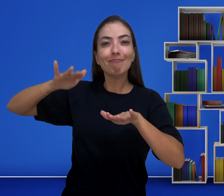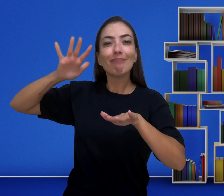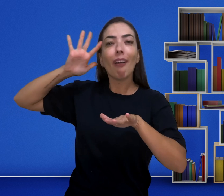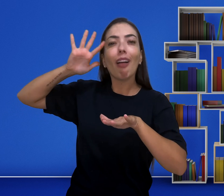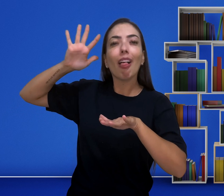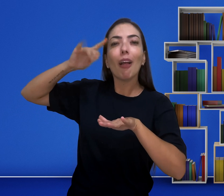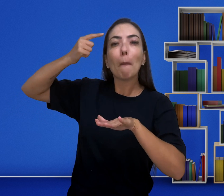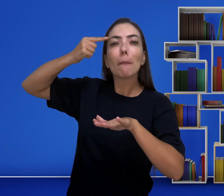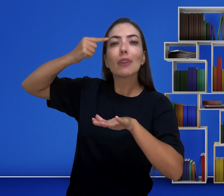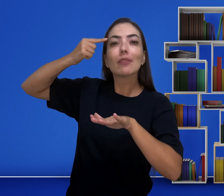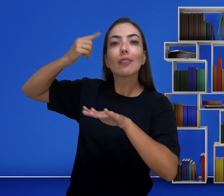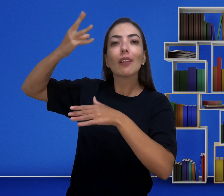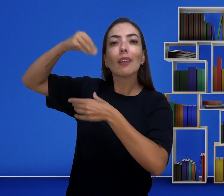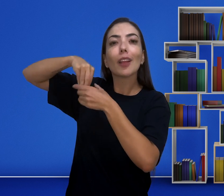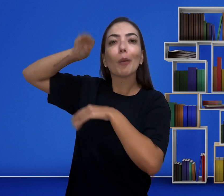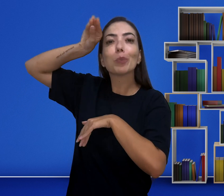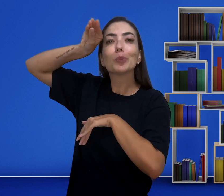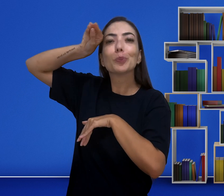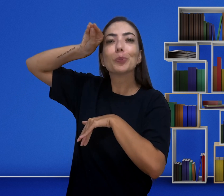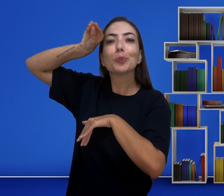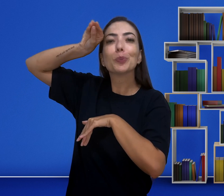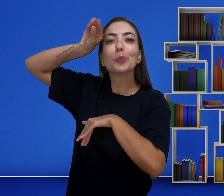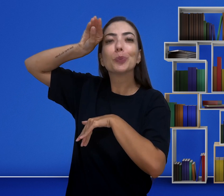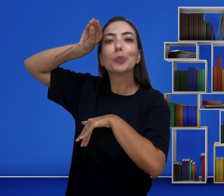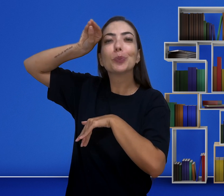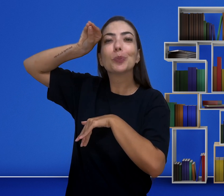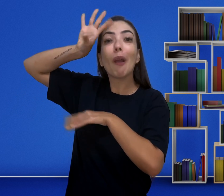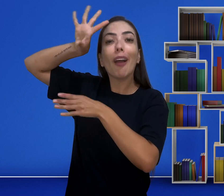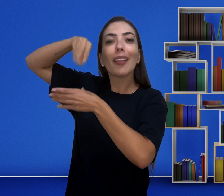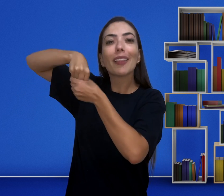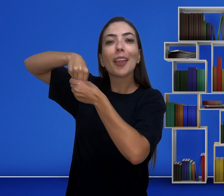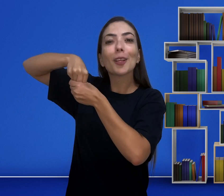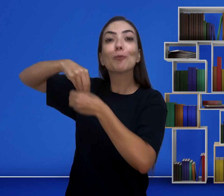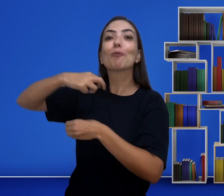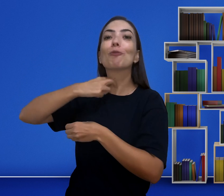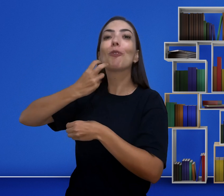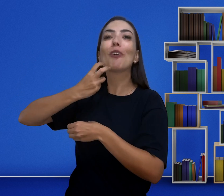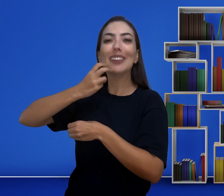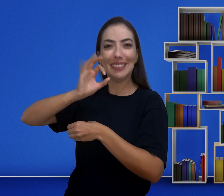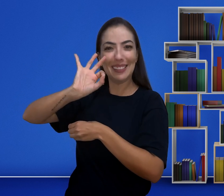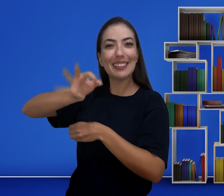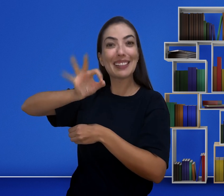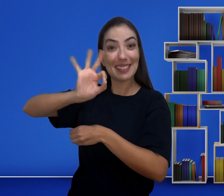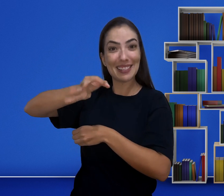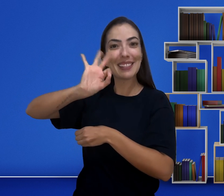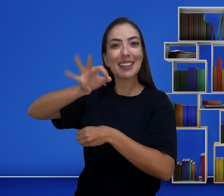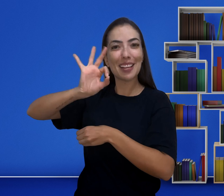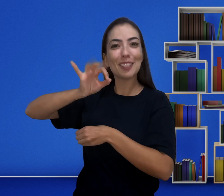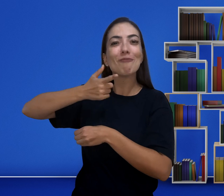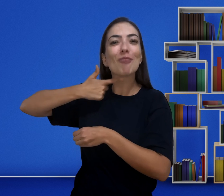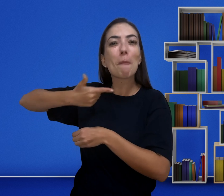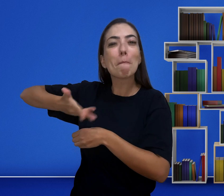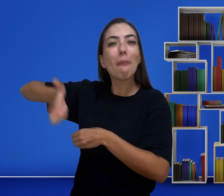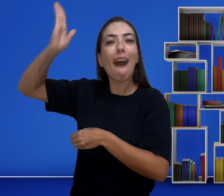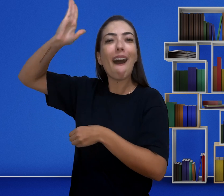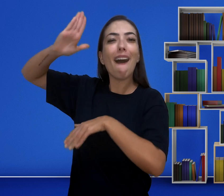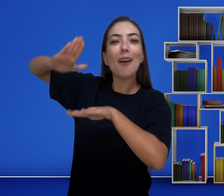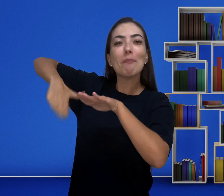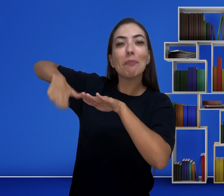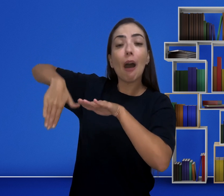Sonhando, oralizando, ouvindo a sua própria voz, correto? Ai, que vontade de ir à praia. Já